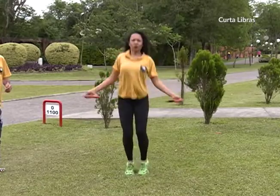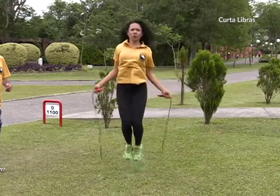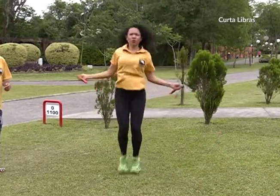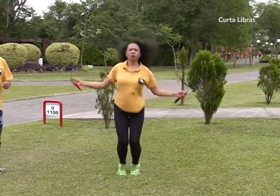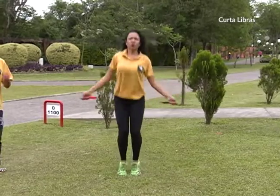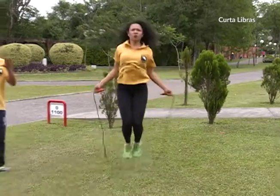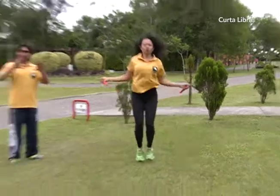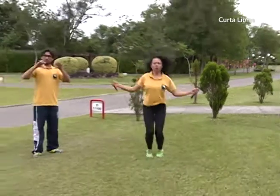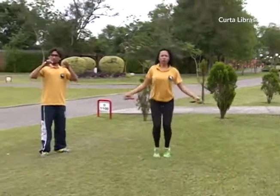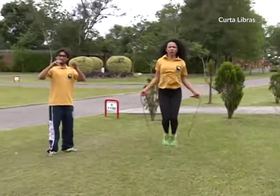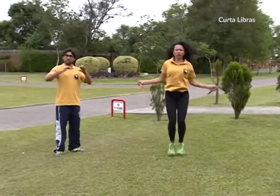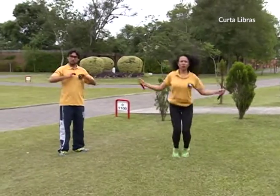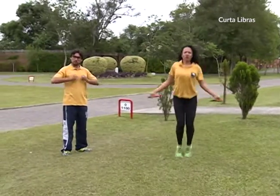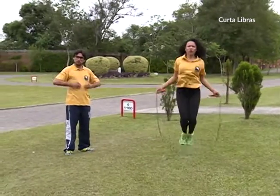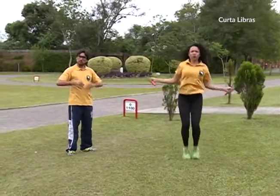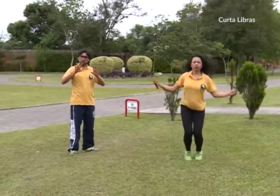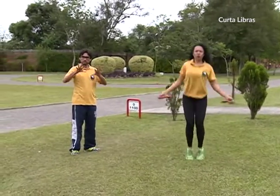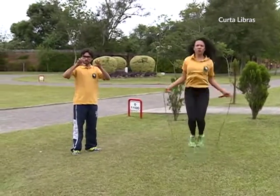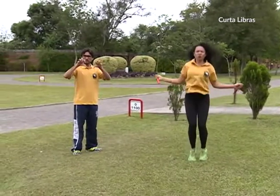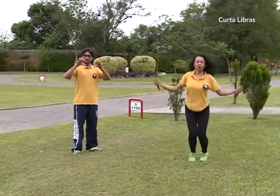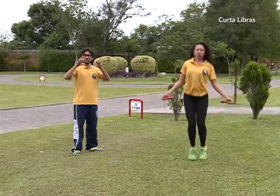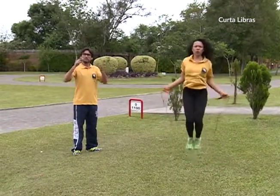Pular corda fortalece o abdômen.